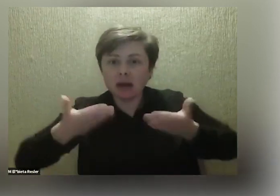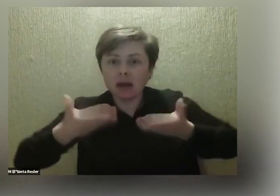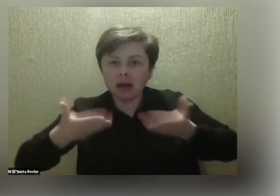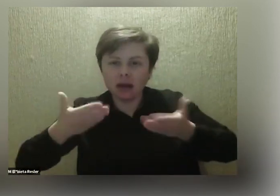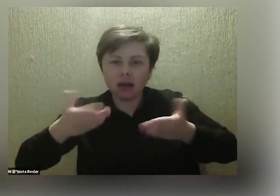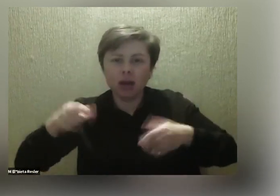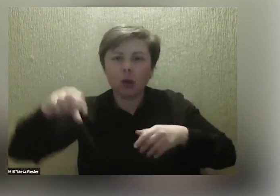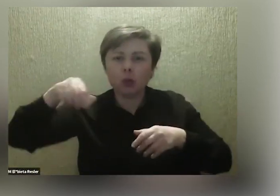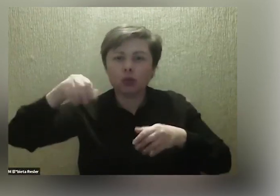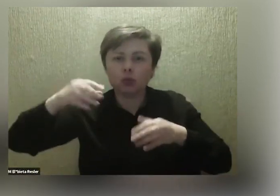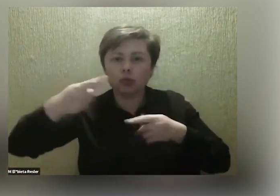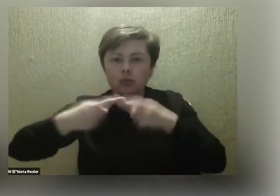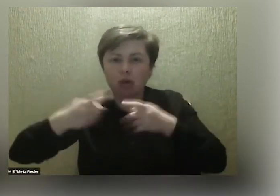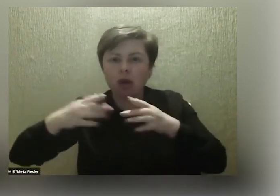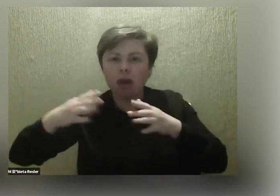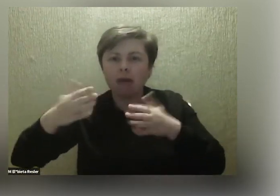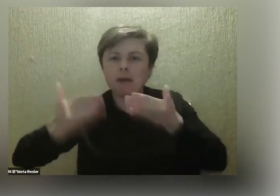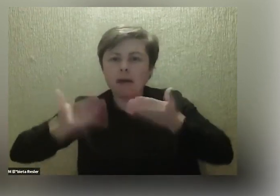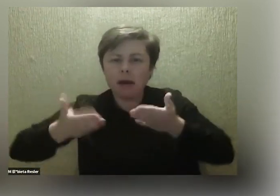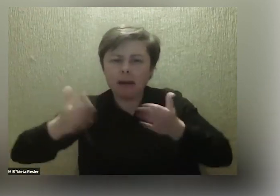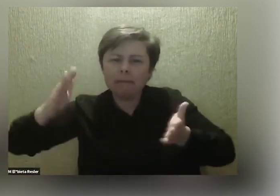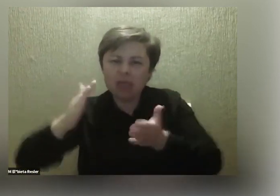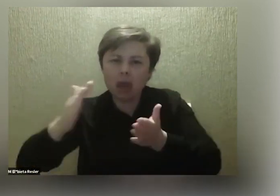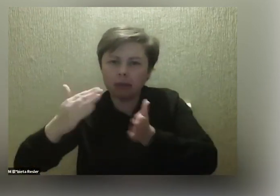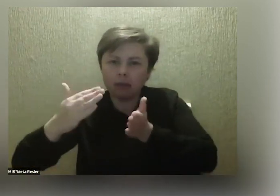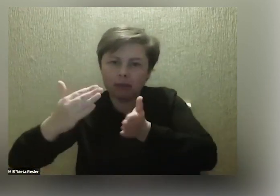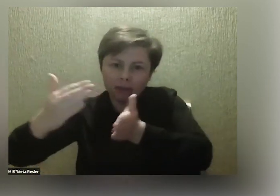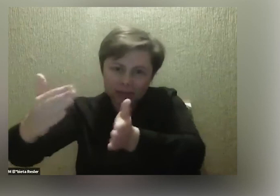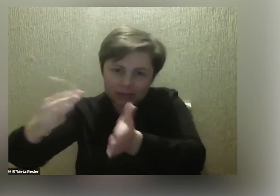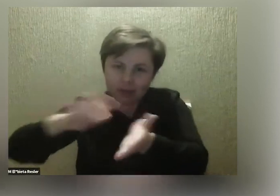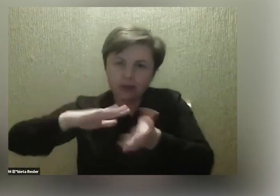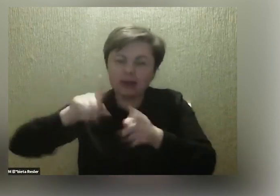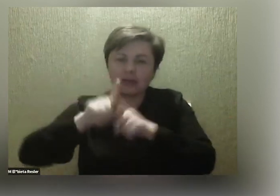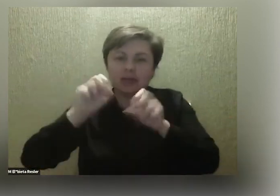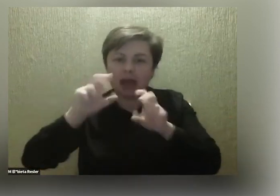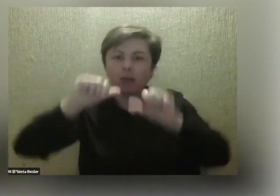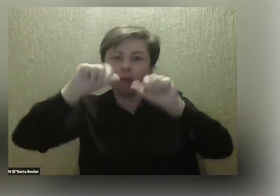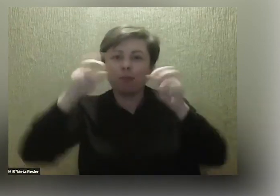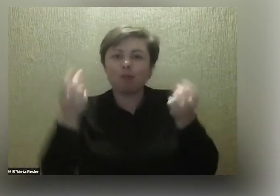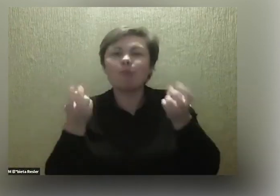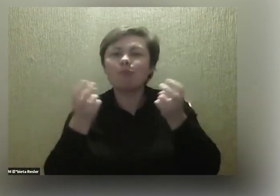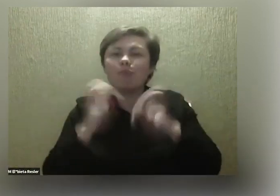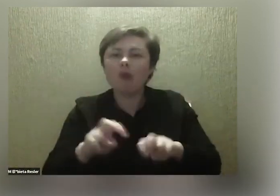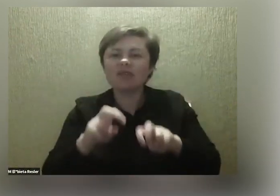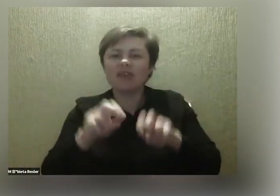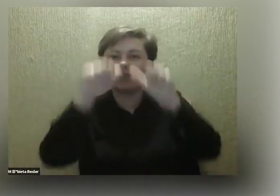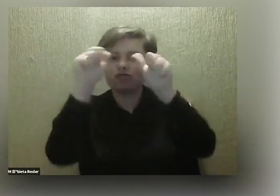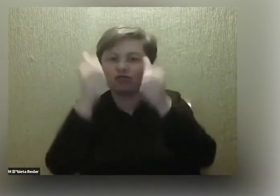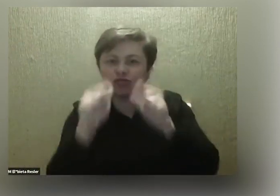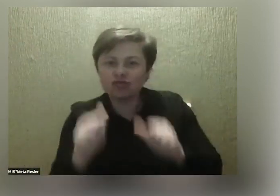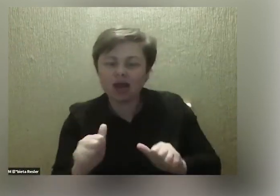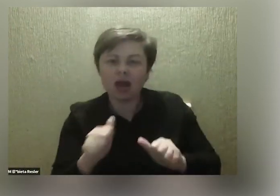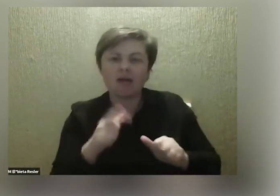przesunie się w miejsca, które drgają mniej. I na tej podstawie powstawały te figury, czyli w zależności od częstotliwości